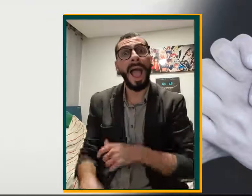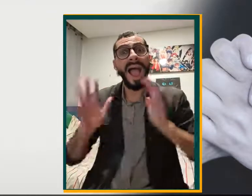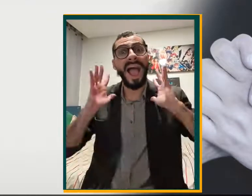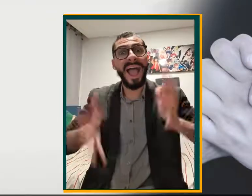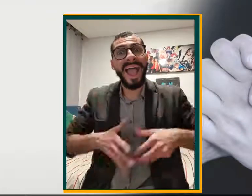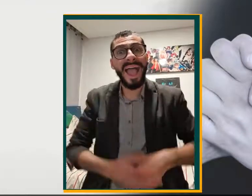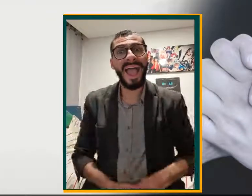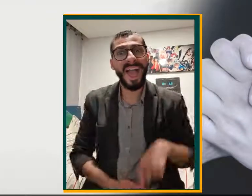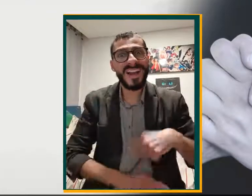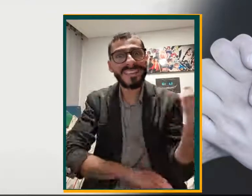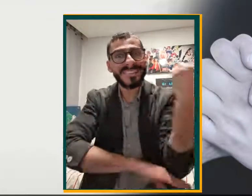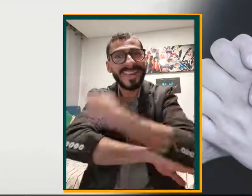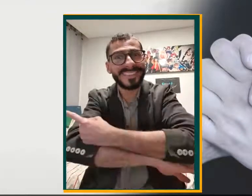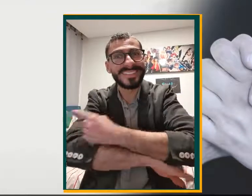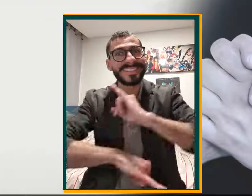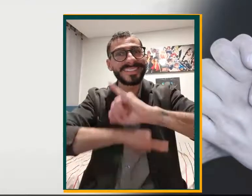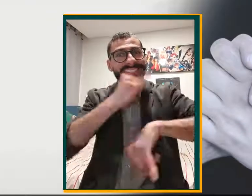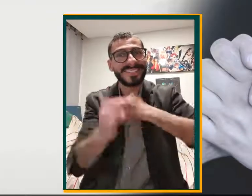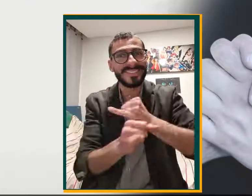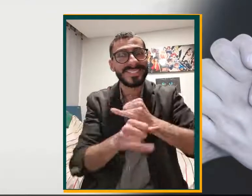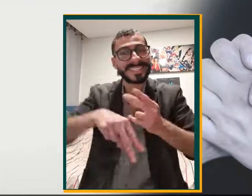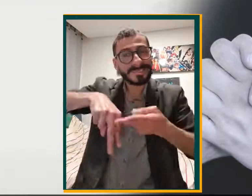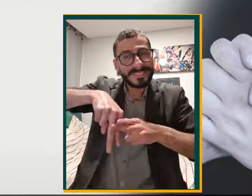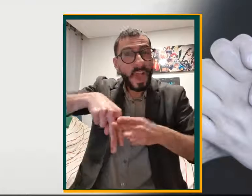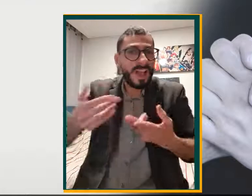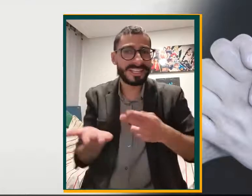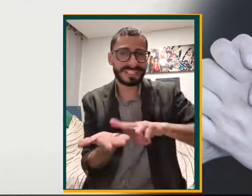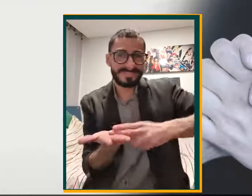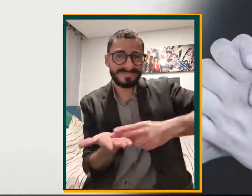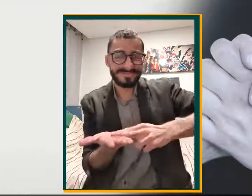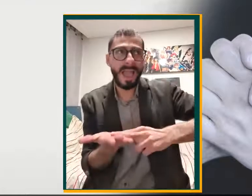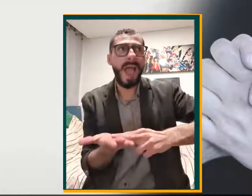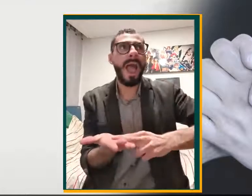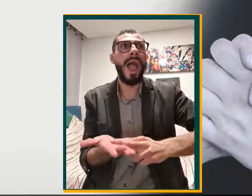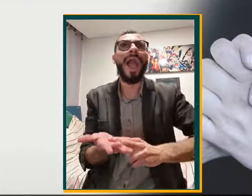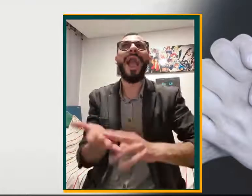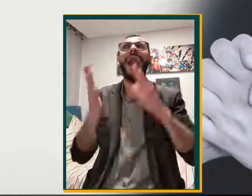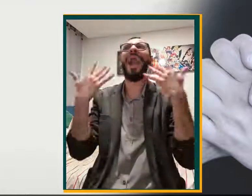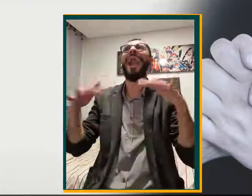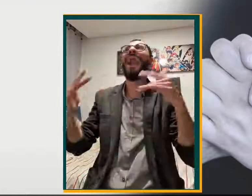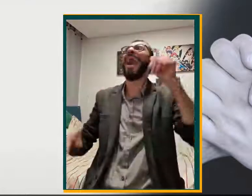¡Ah, sí! Hoy es el Día Internacional del Intérprete. Acabo de recordar.